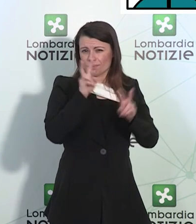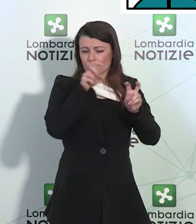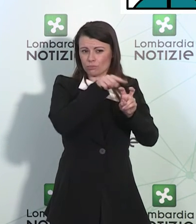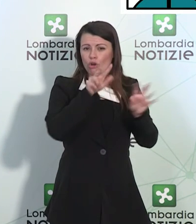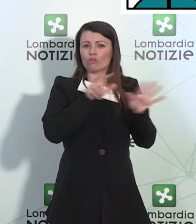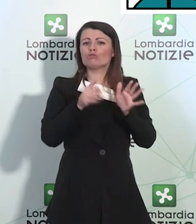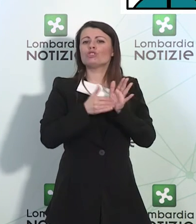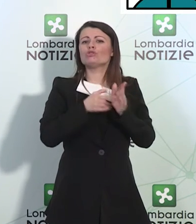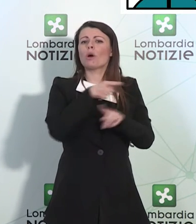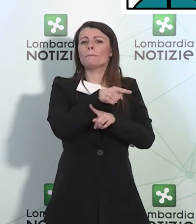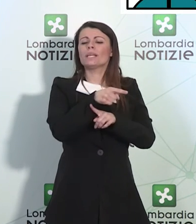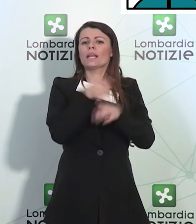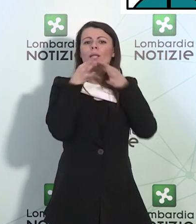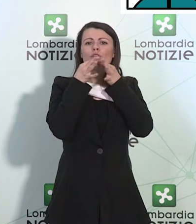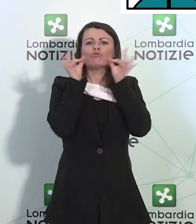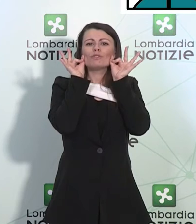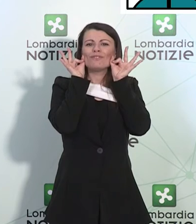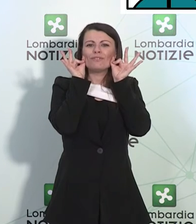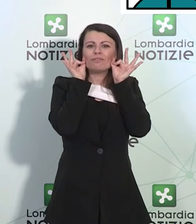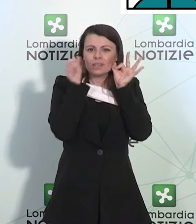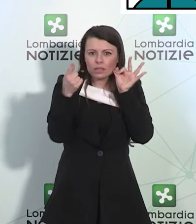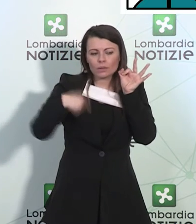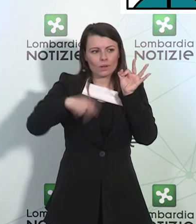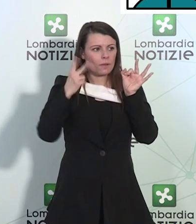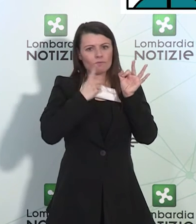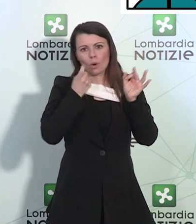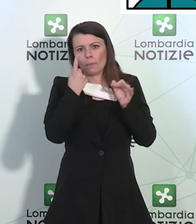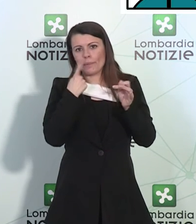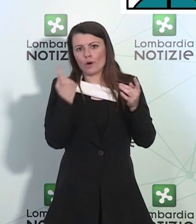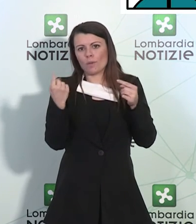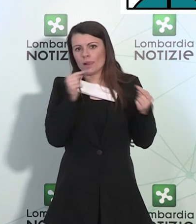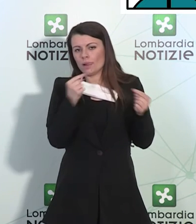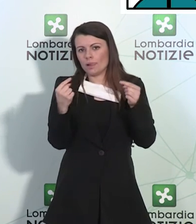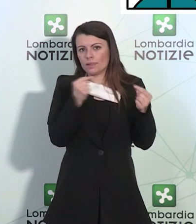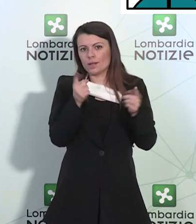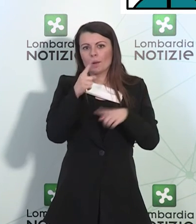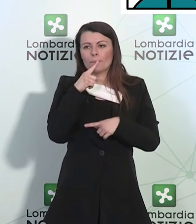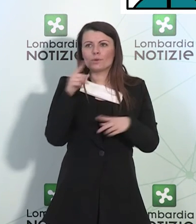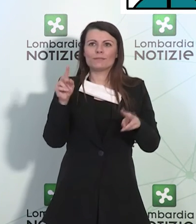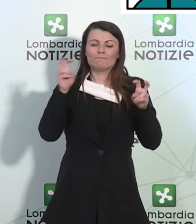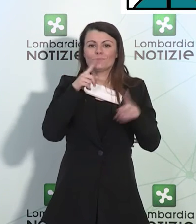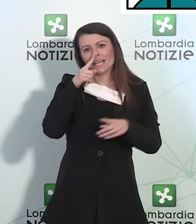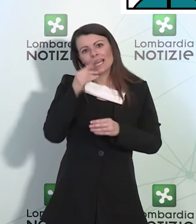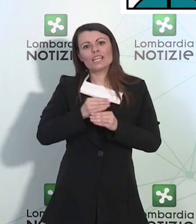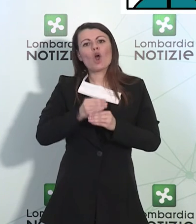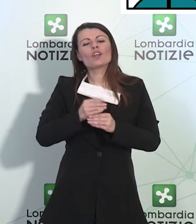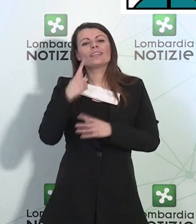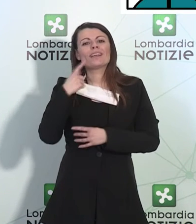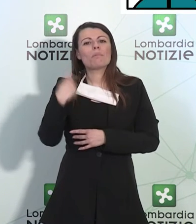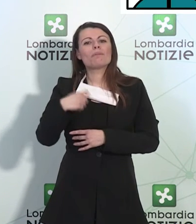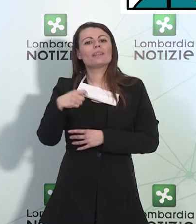SWIFT, su cui si è stata fatta un po' di contestazione e di ironia da parte del Presidente De Luca,